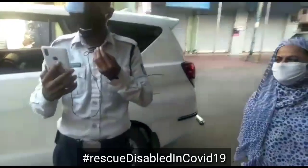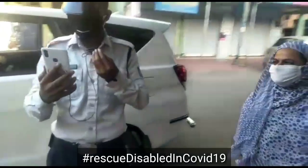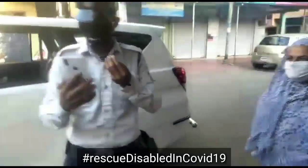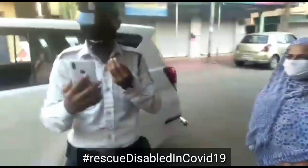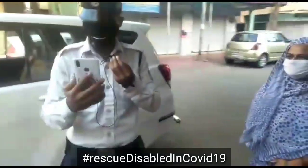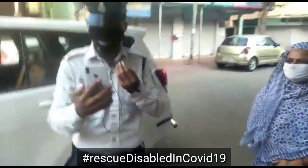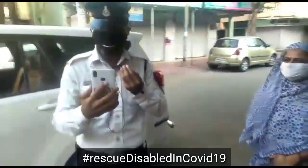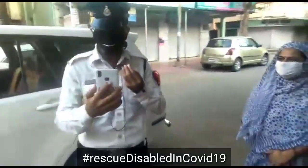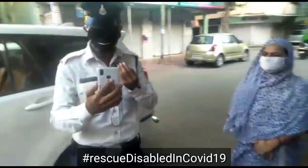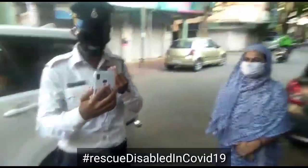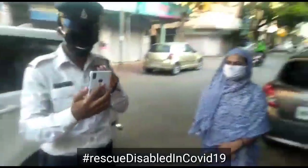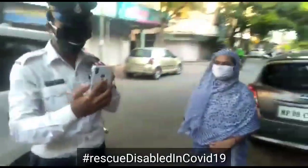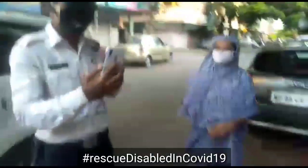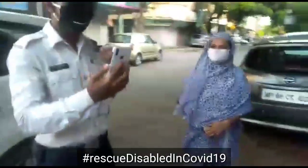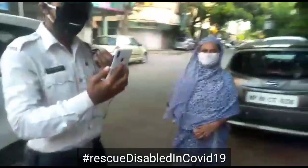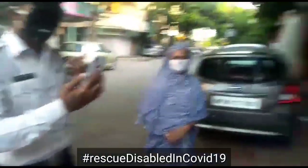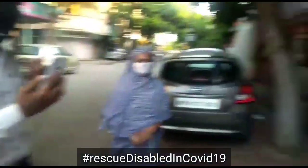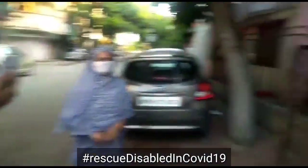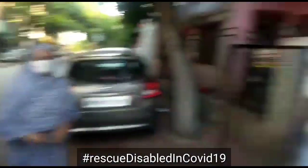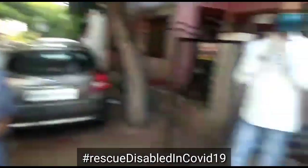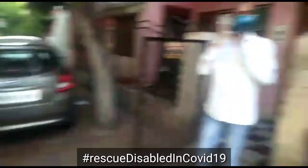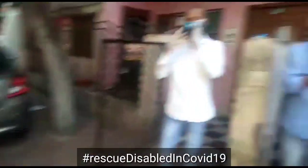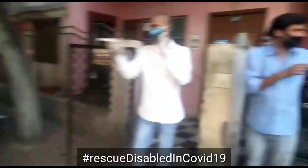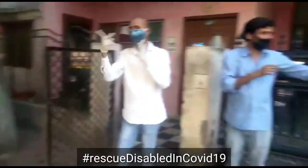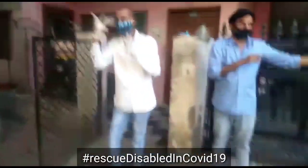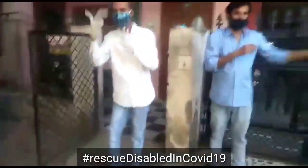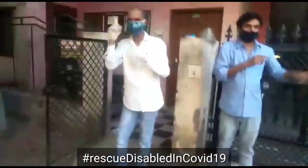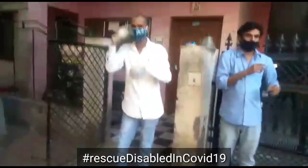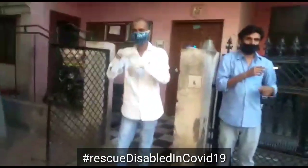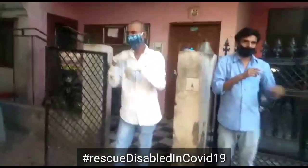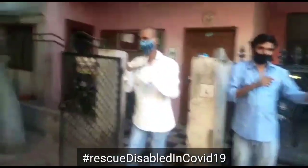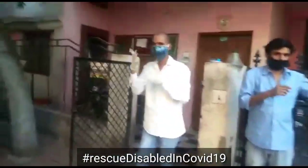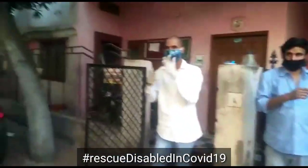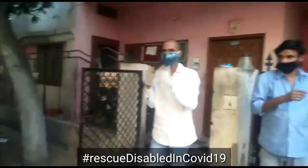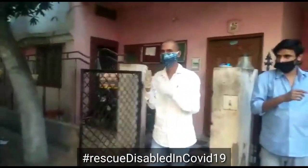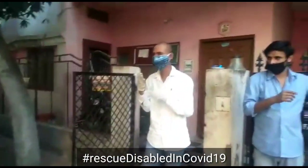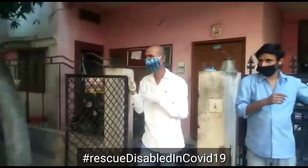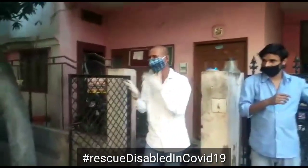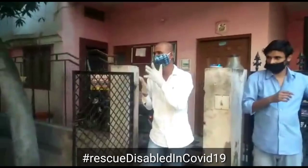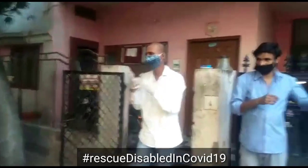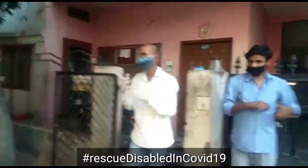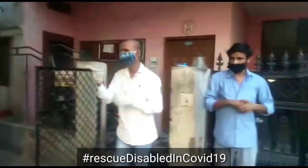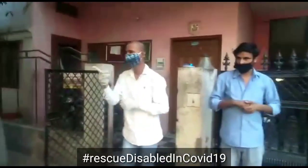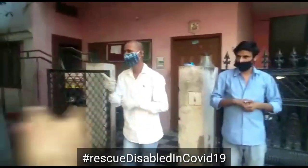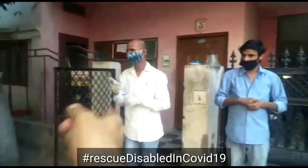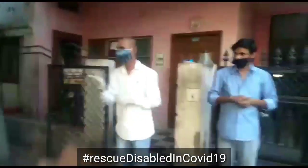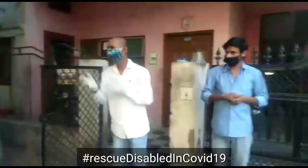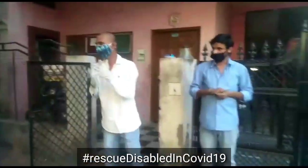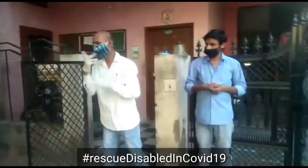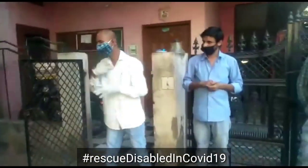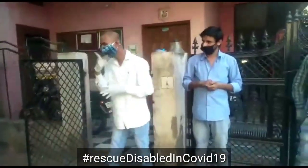लाइव विजियो को शेट करते हैं औ है बहुतों